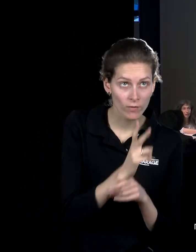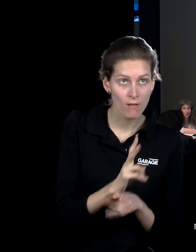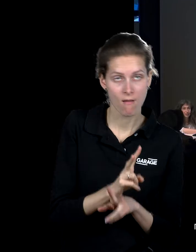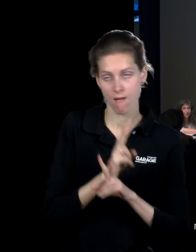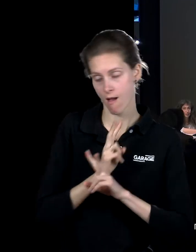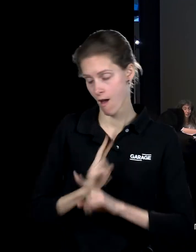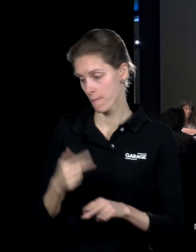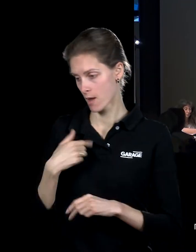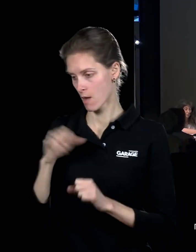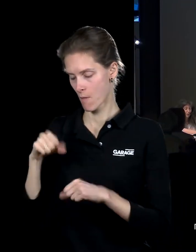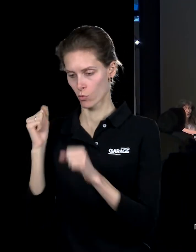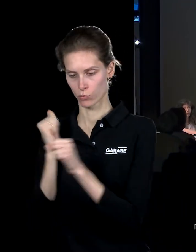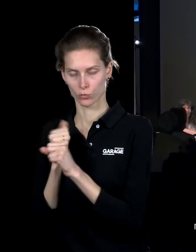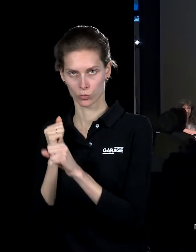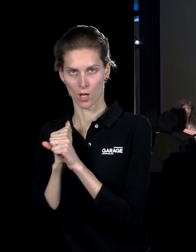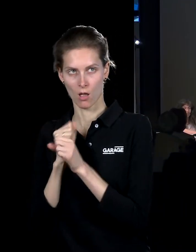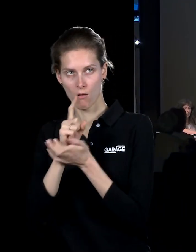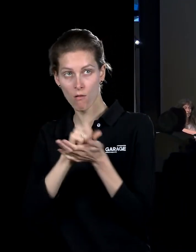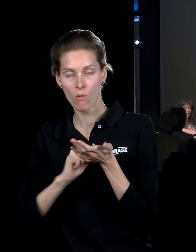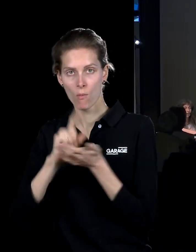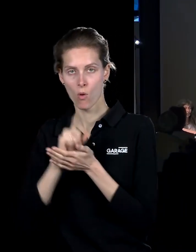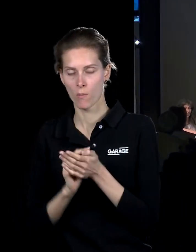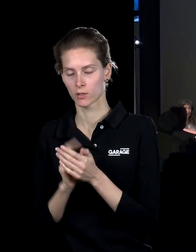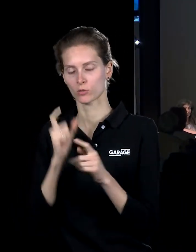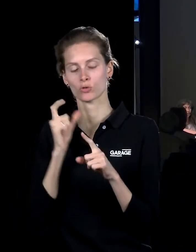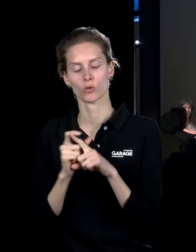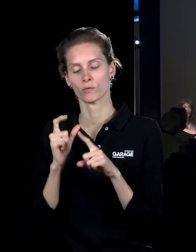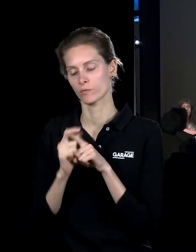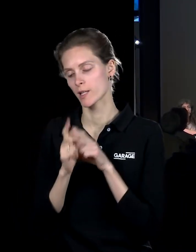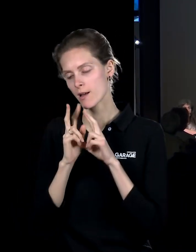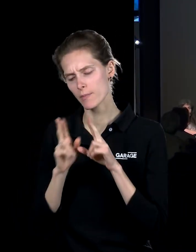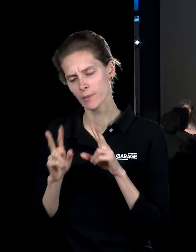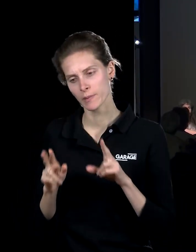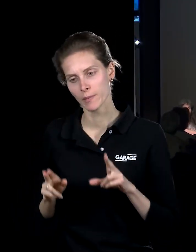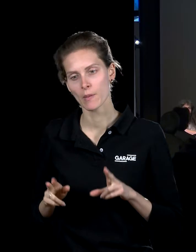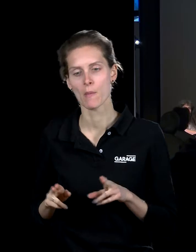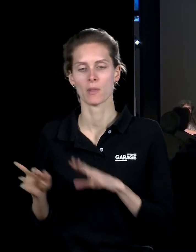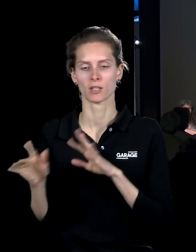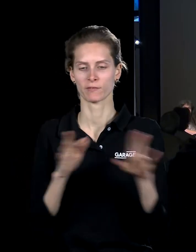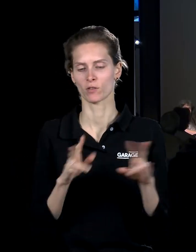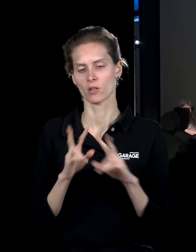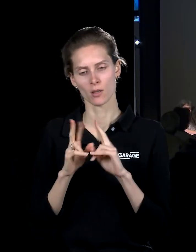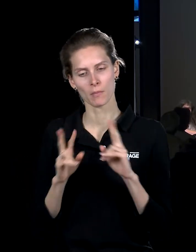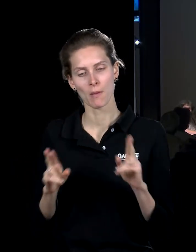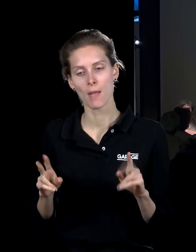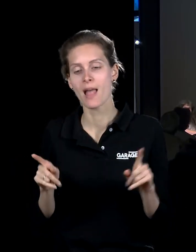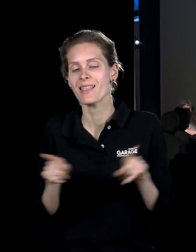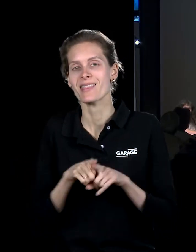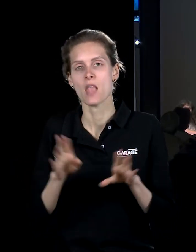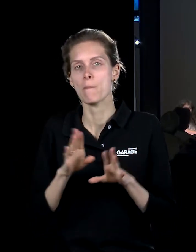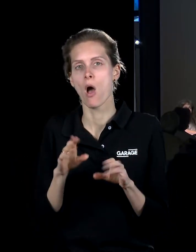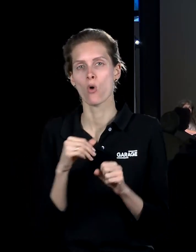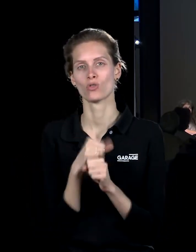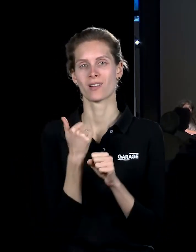повторяя реплики, повторяя мизансцены, не пытаясь быть похожими на героев, потому что это